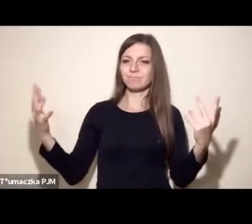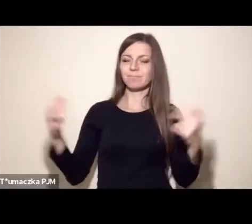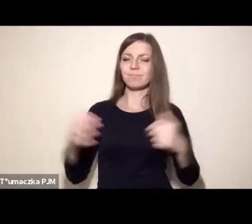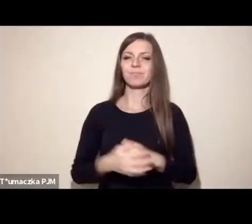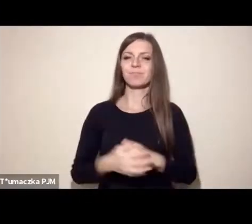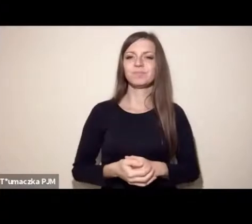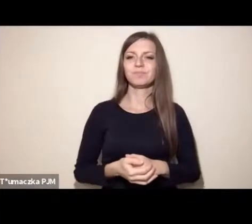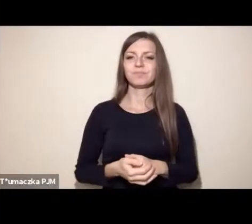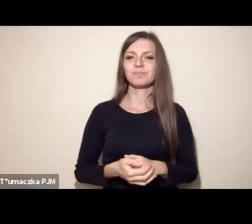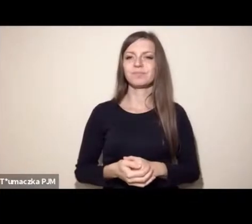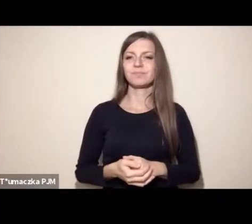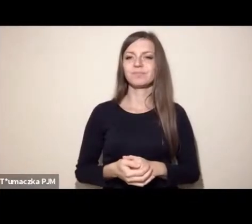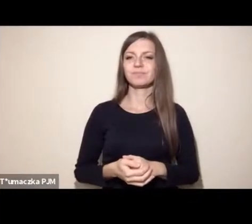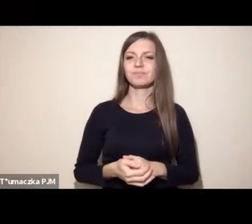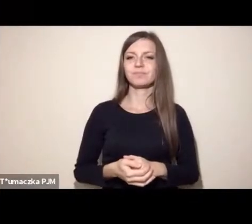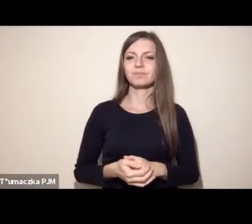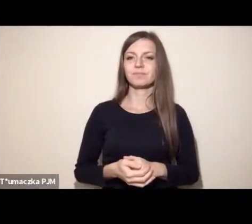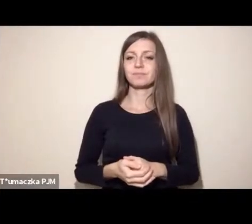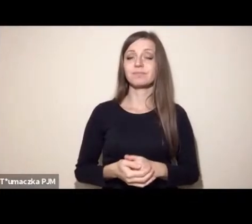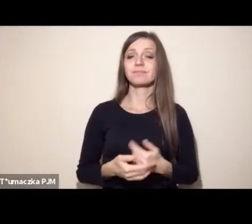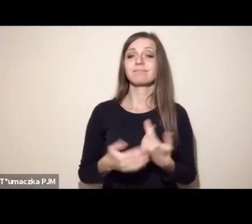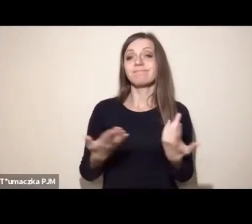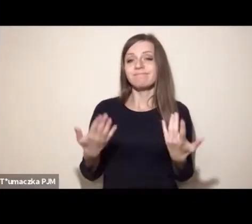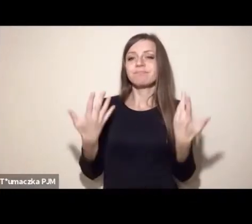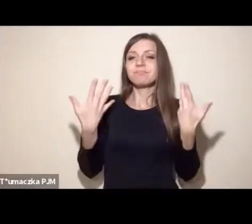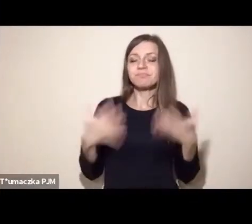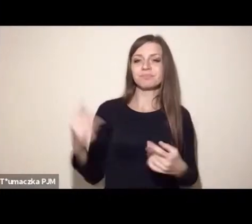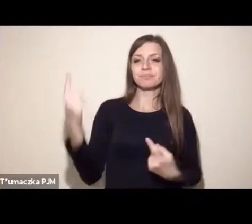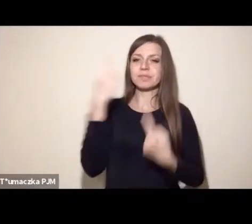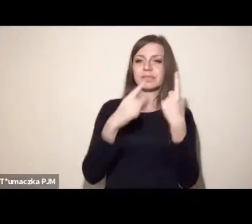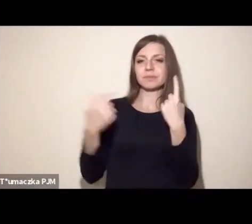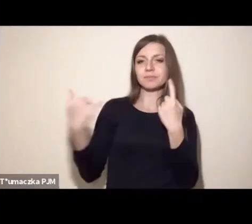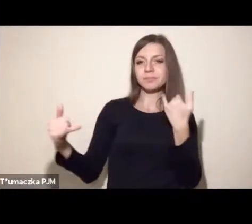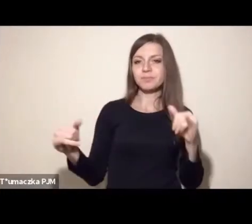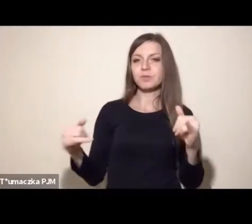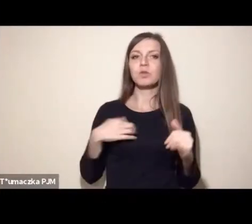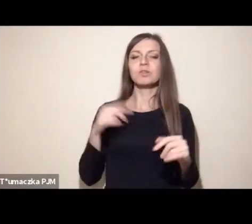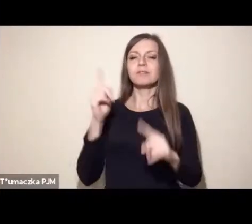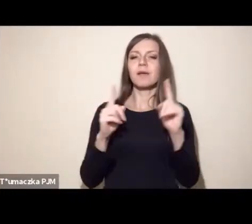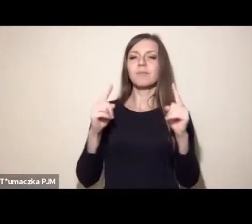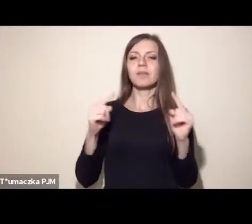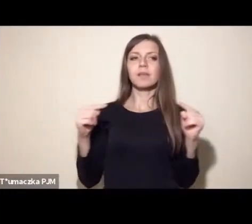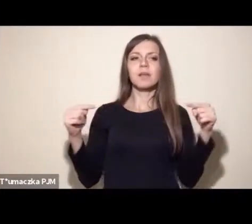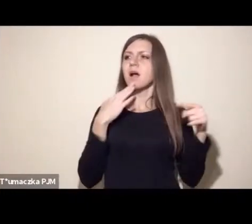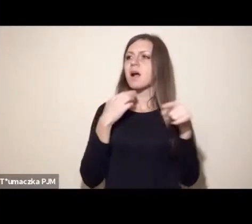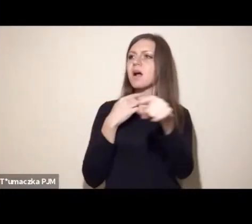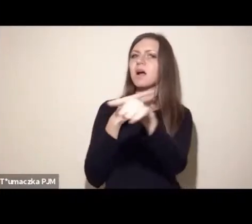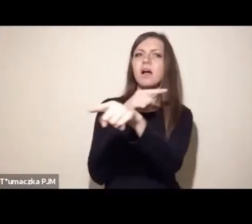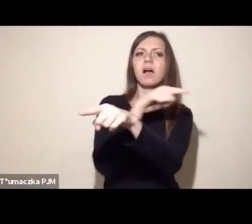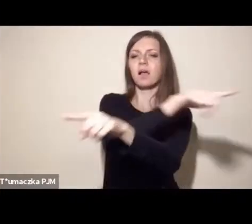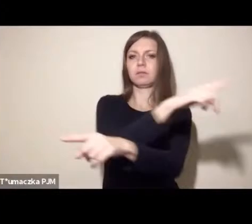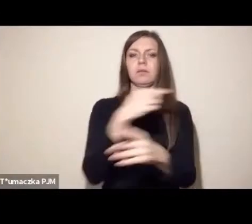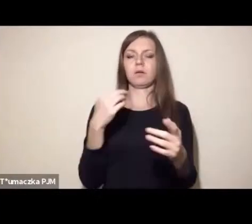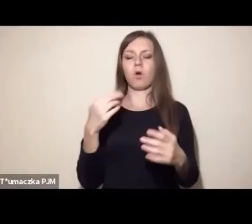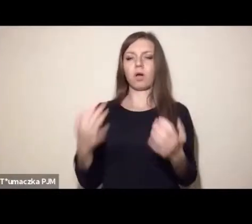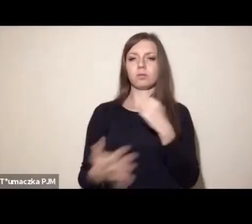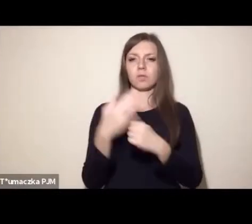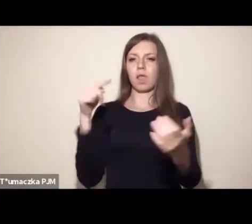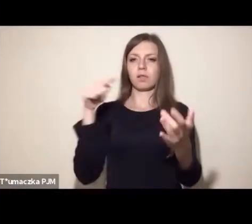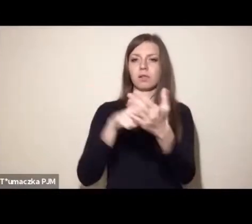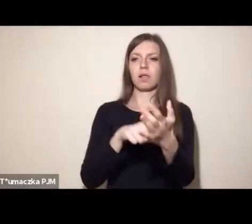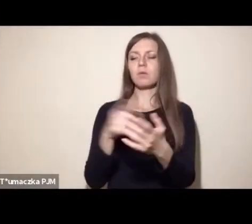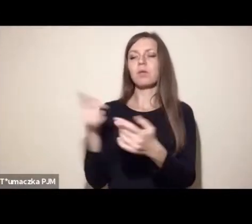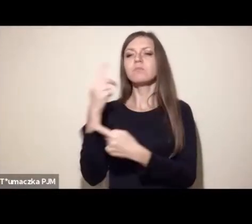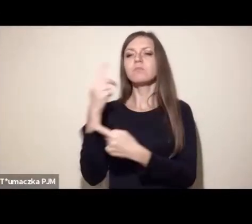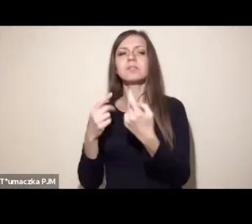którą uważamy za słuszną, powoduje, że nam się wydaje, że różnimy się również celem. Czyli, że jedni z nas walczą o całkowite wyzwolenie zwierząt,